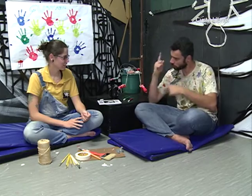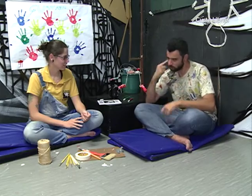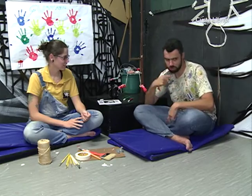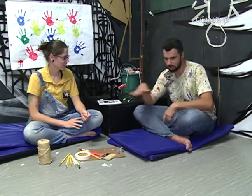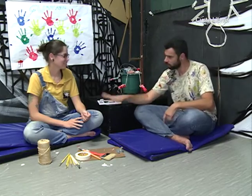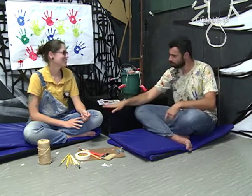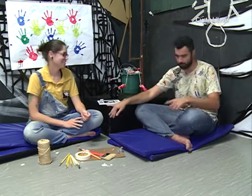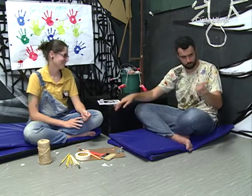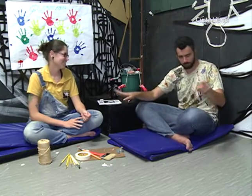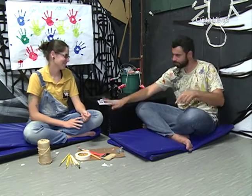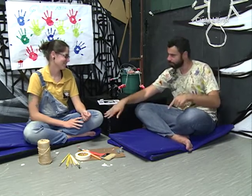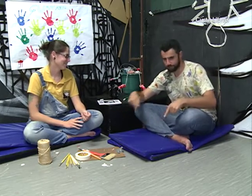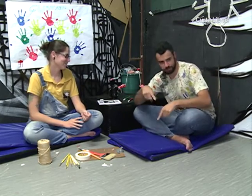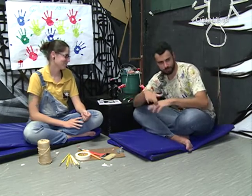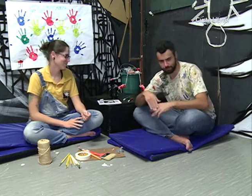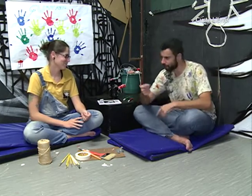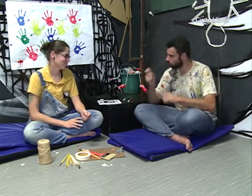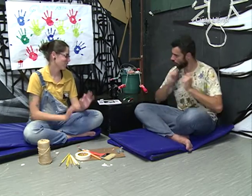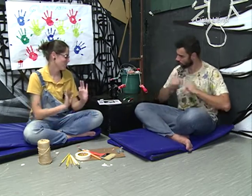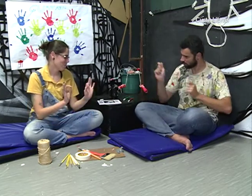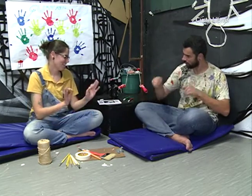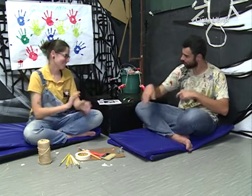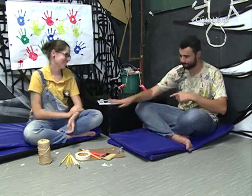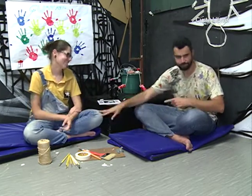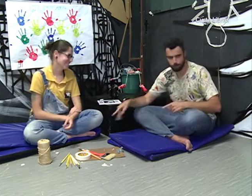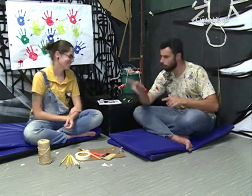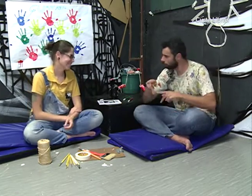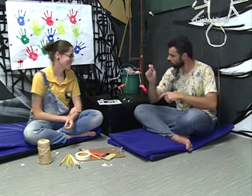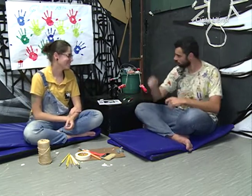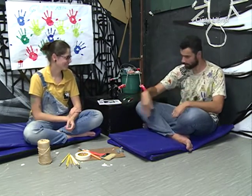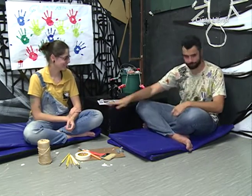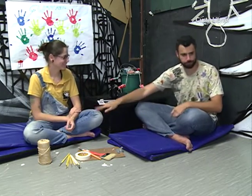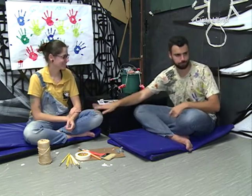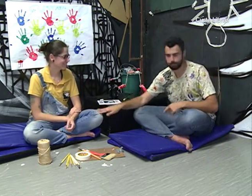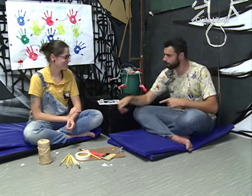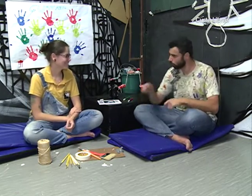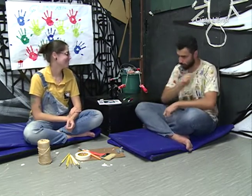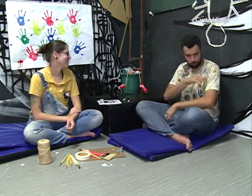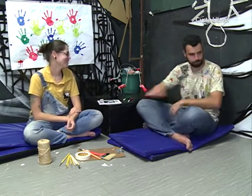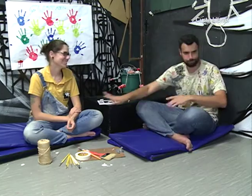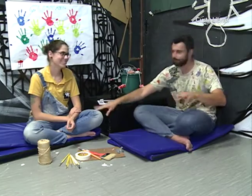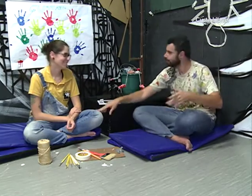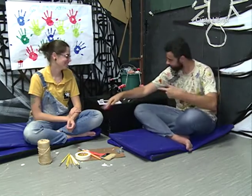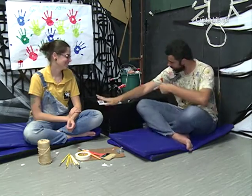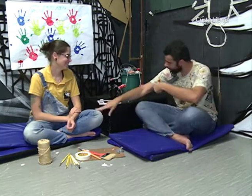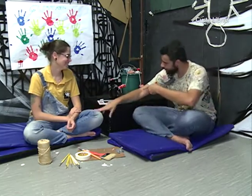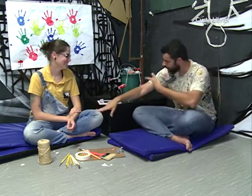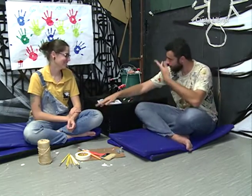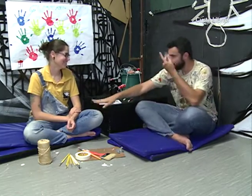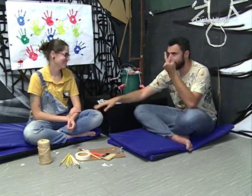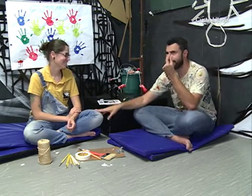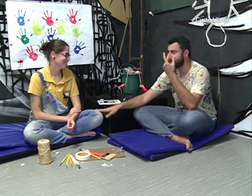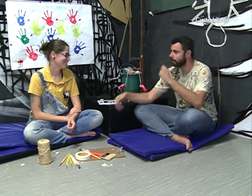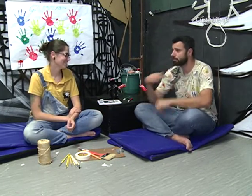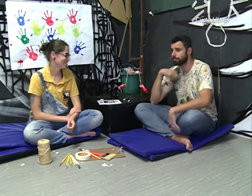falatório. Ele é surdo? Será que tem capacidade? Como vai ser? Eu aguentava calado.